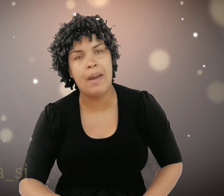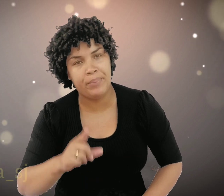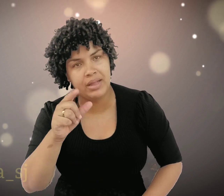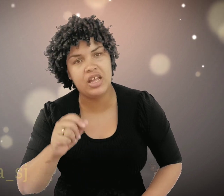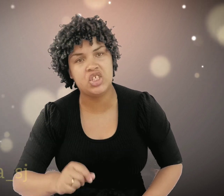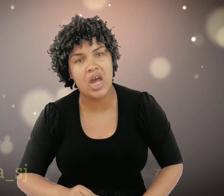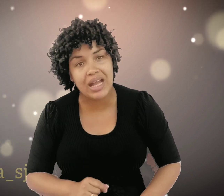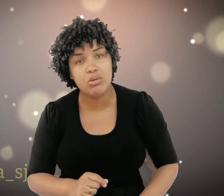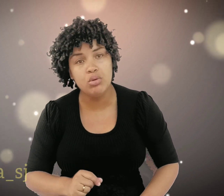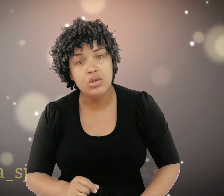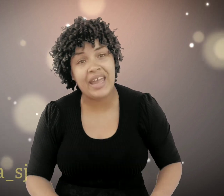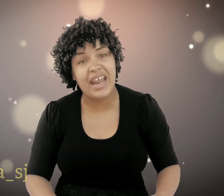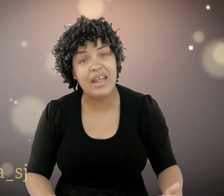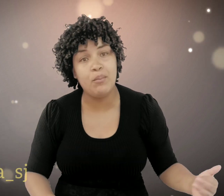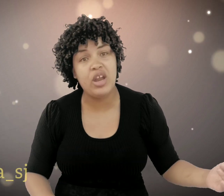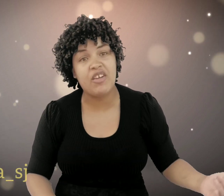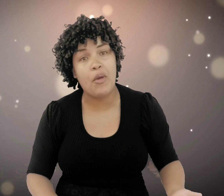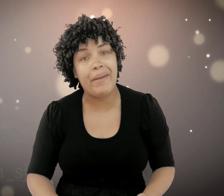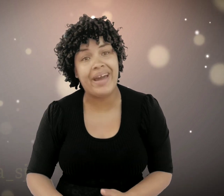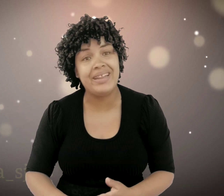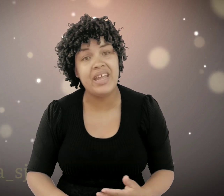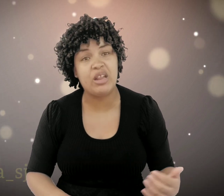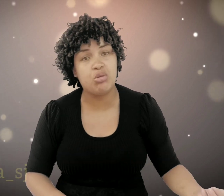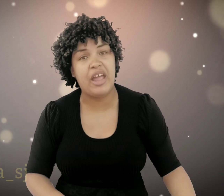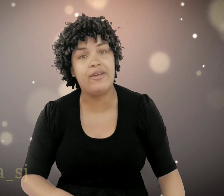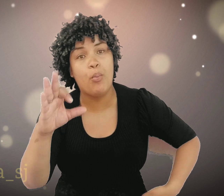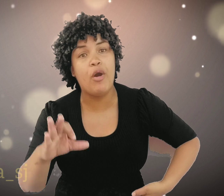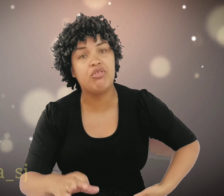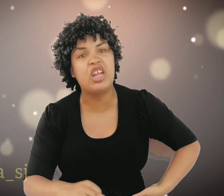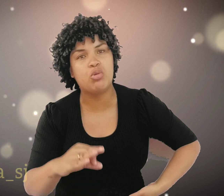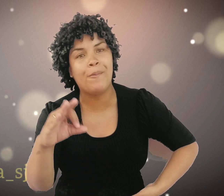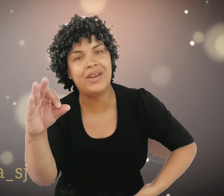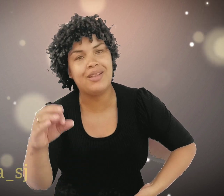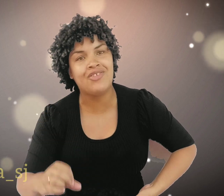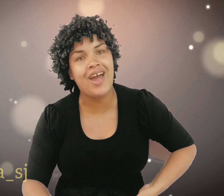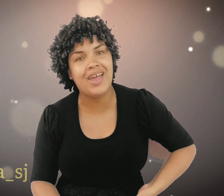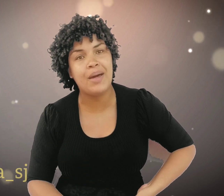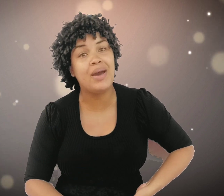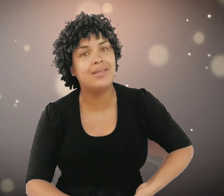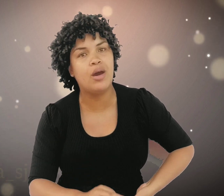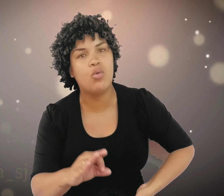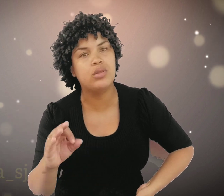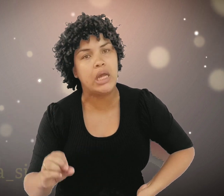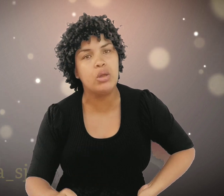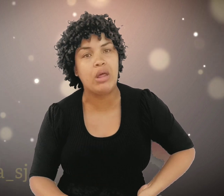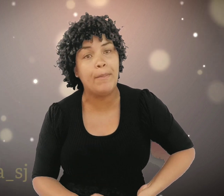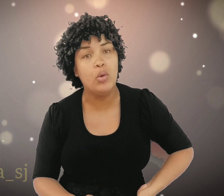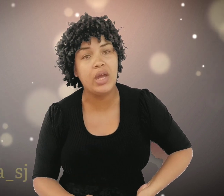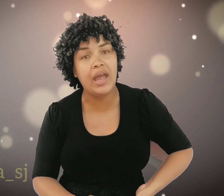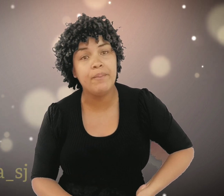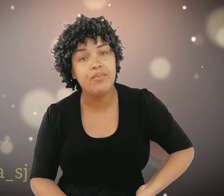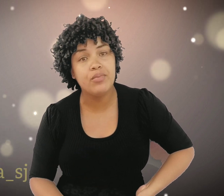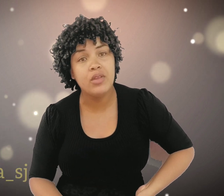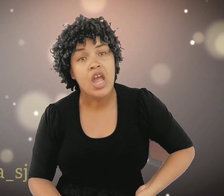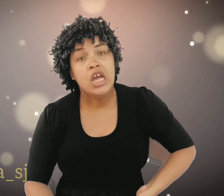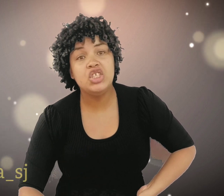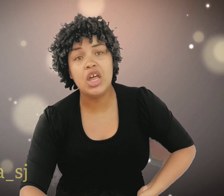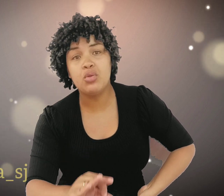apredejado. Aquela mulher que foi pegada em adultério. O povo tentou apredejar ela, mas não conseguiu. Sabe por quê? Jesus